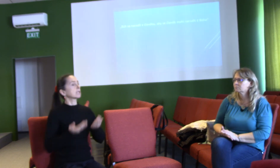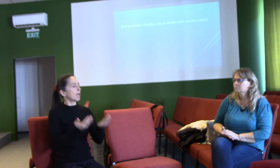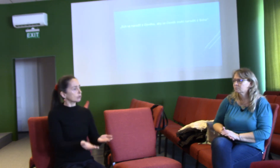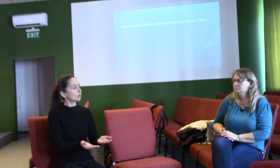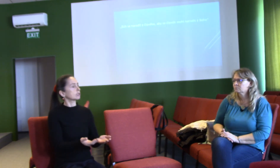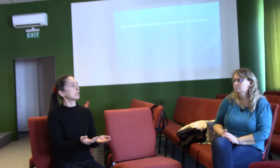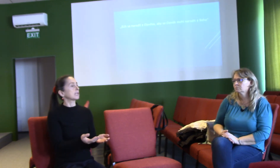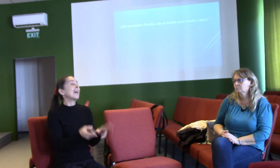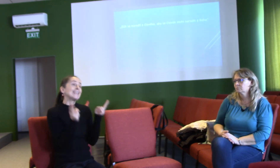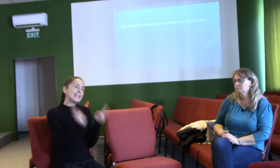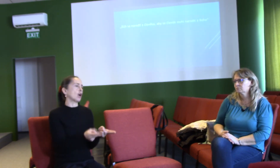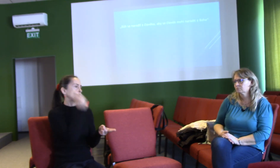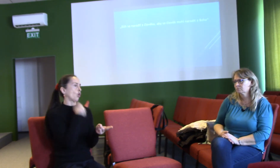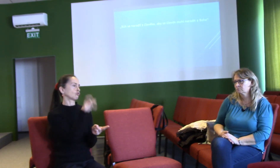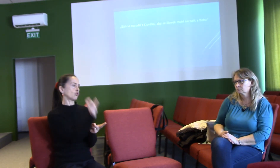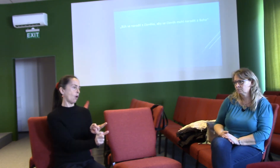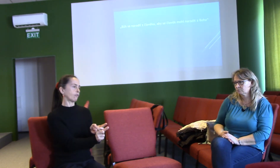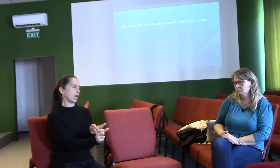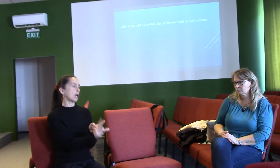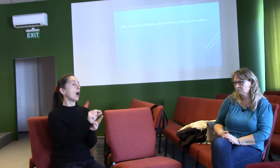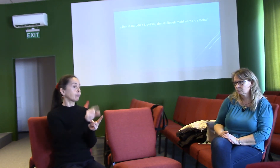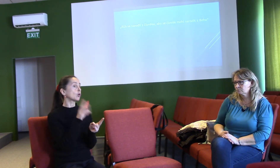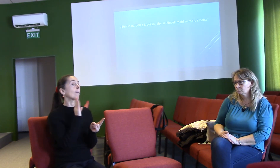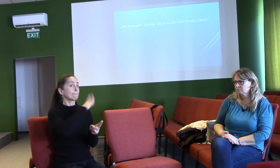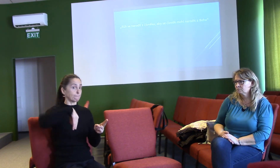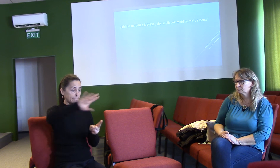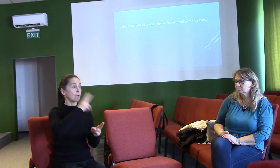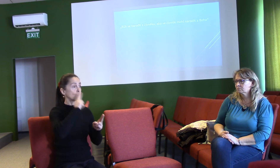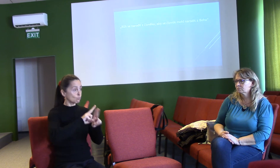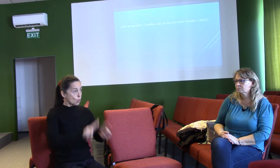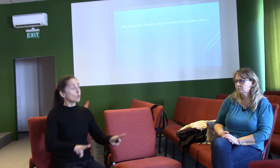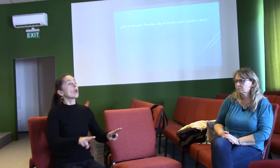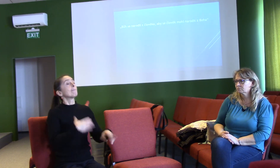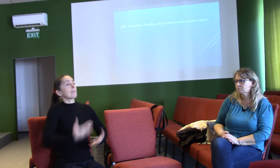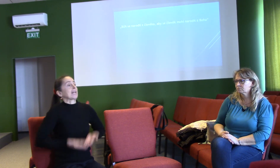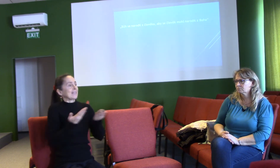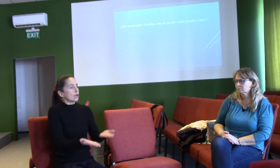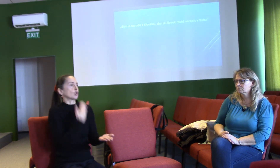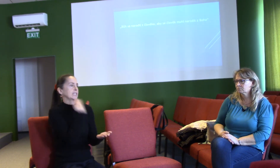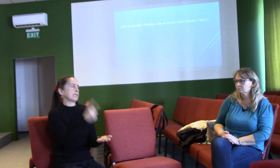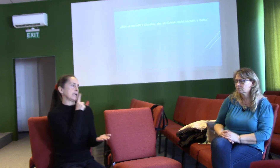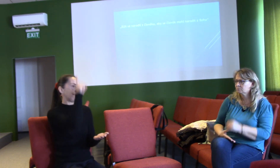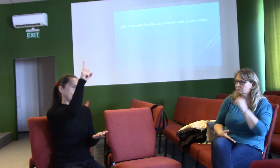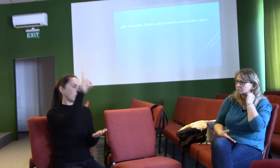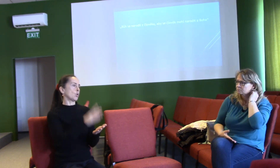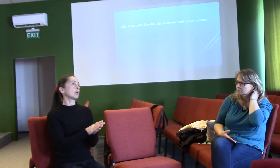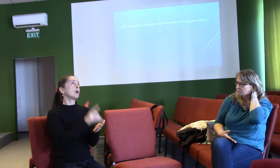A to nám ještě vyjadřuje to, že Boha otce můžeme poznat jedině skrze